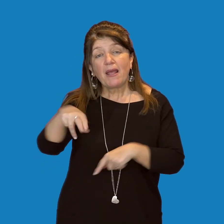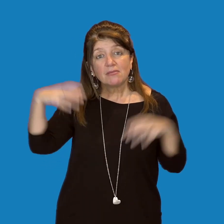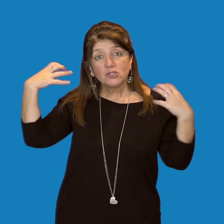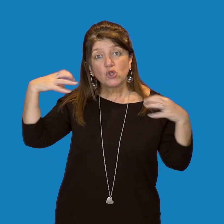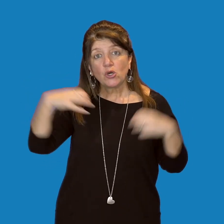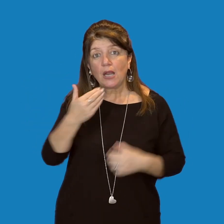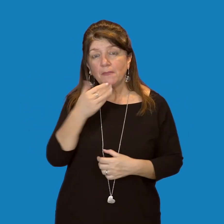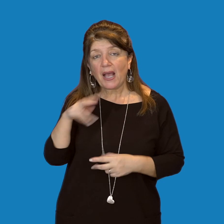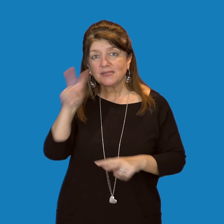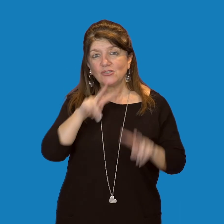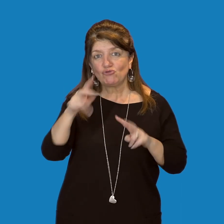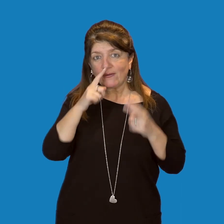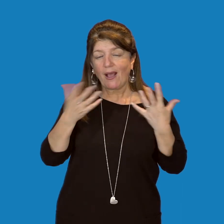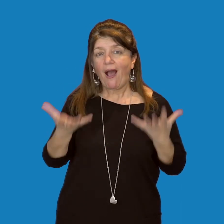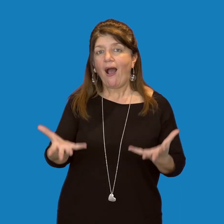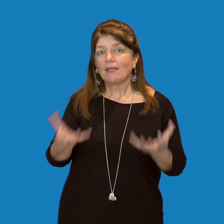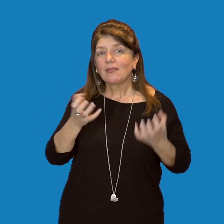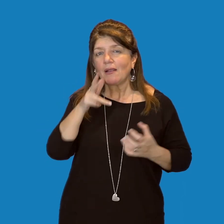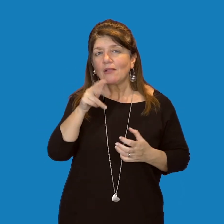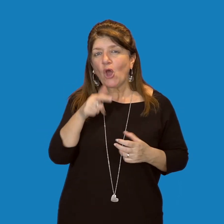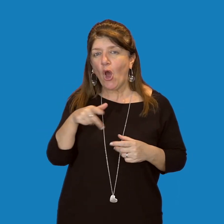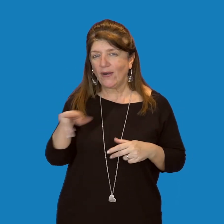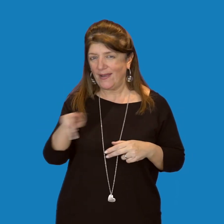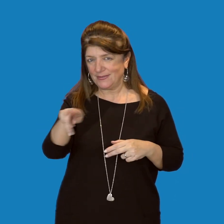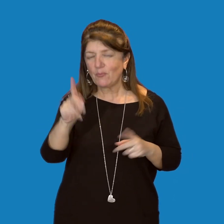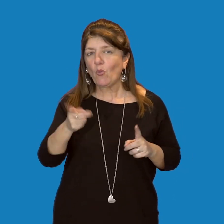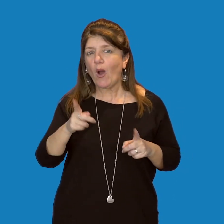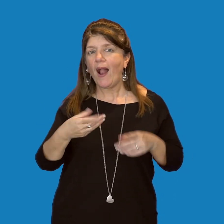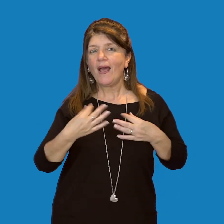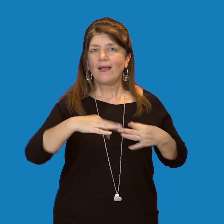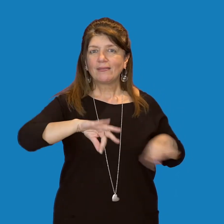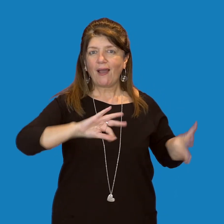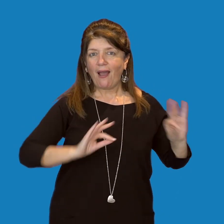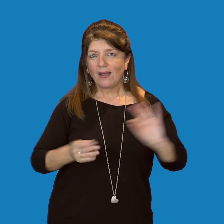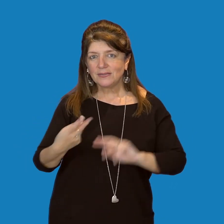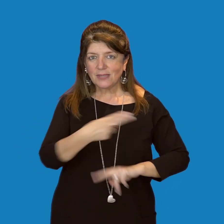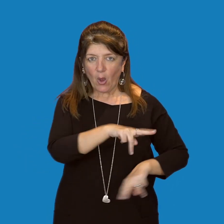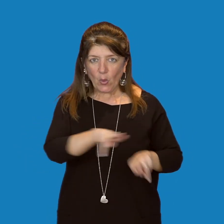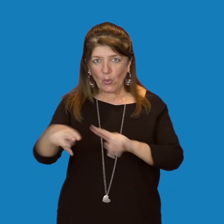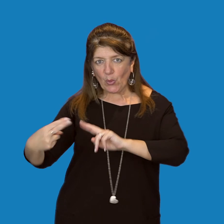di una femmina effettuando complicate danze rituali e poi si accoppiano con essa.